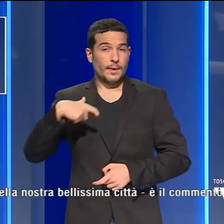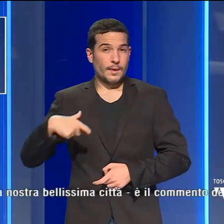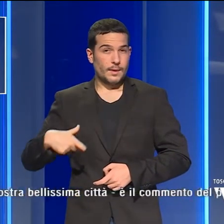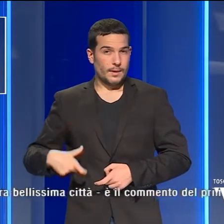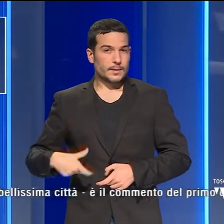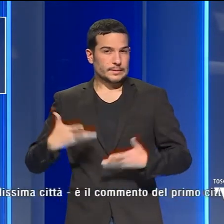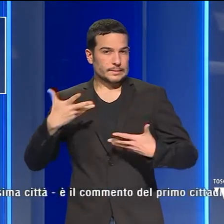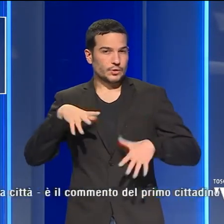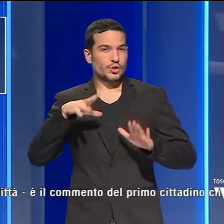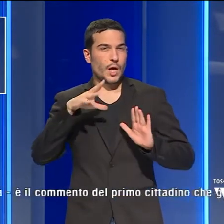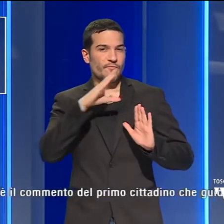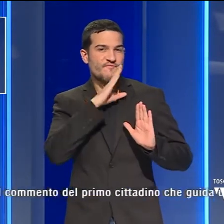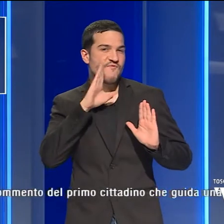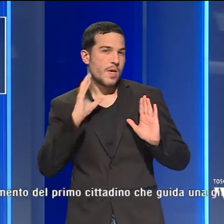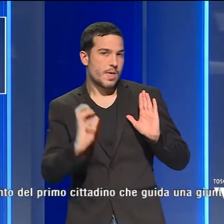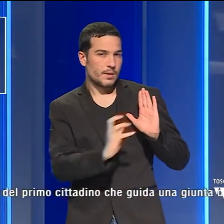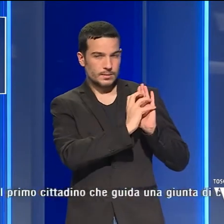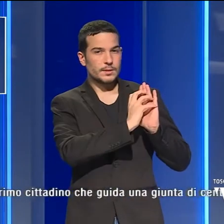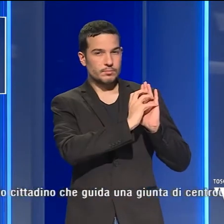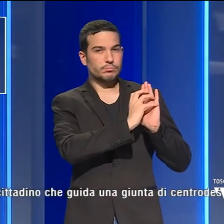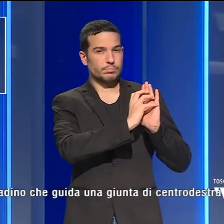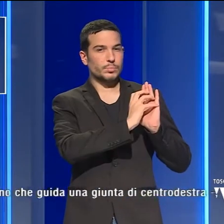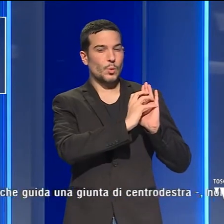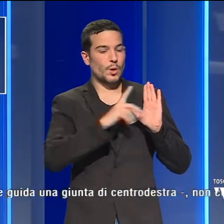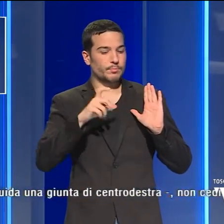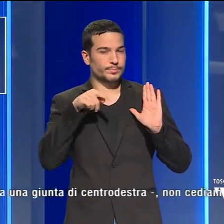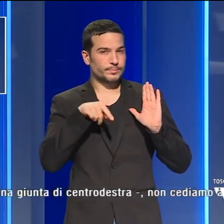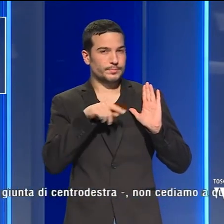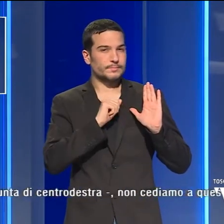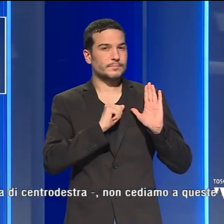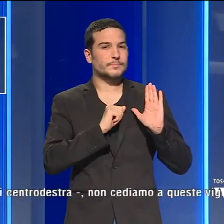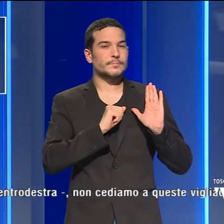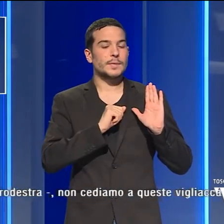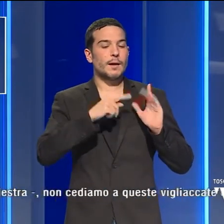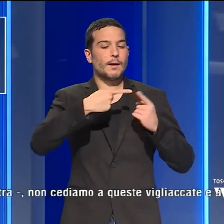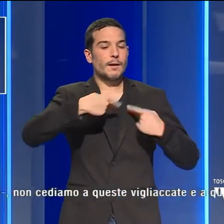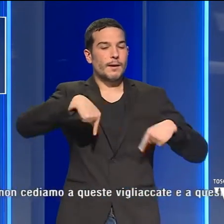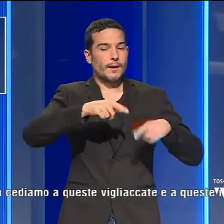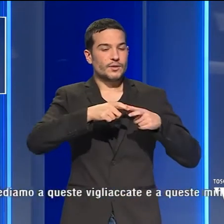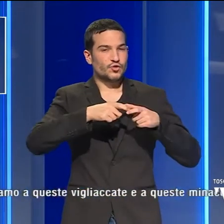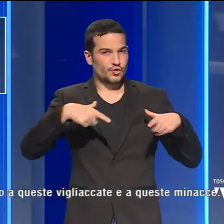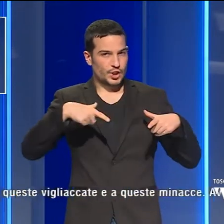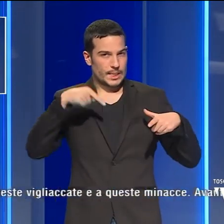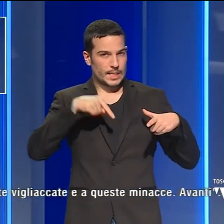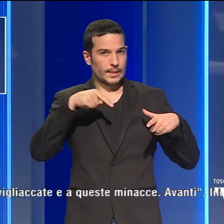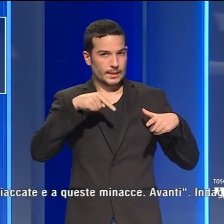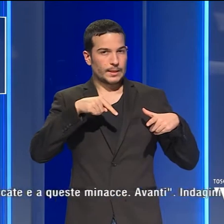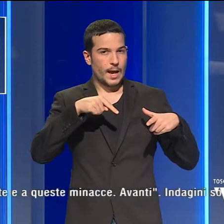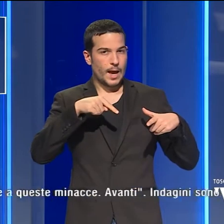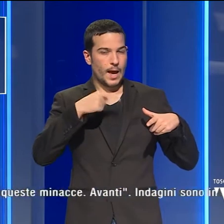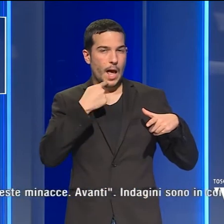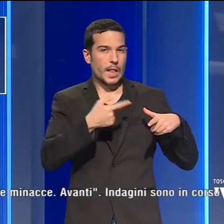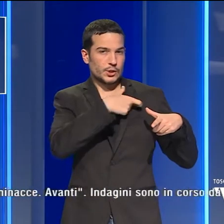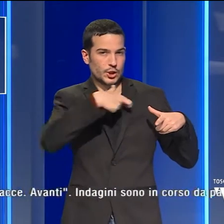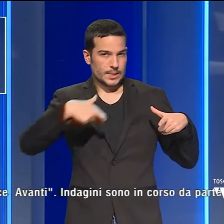postato la foto su Facebook. «Nella nostra bellissima città è il convento del primo cittadino che guida una